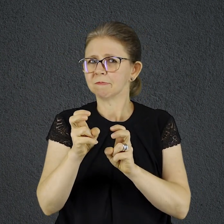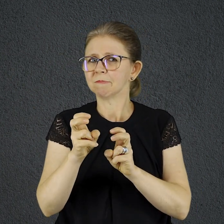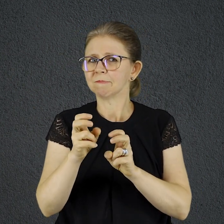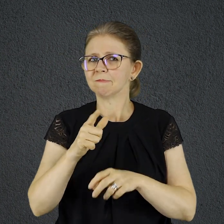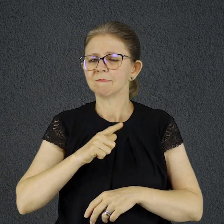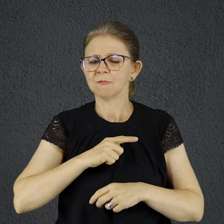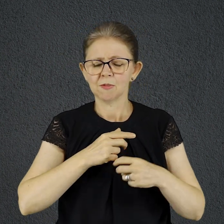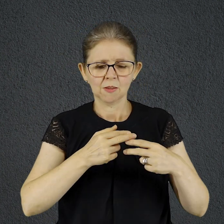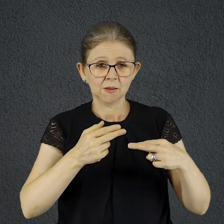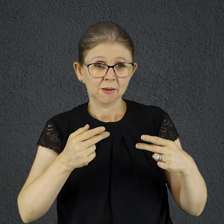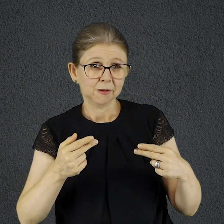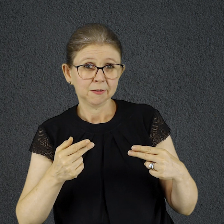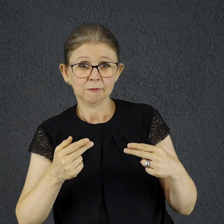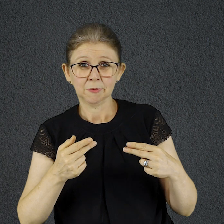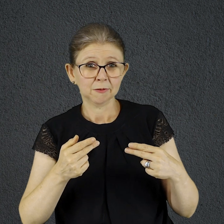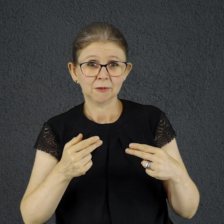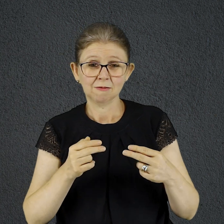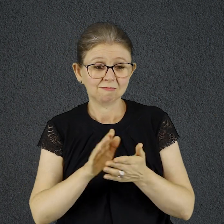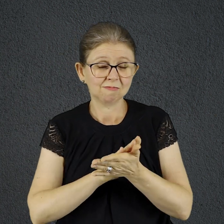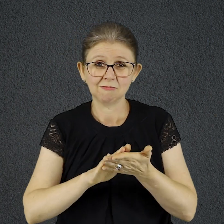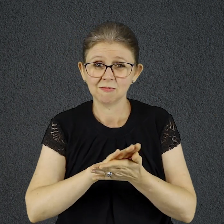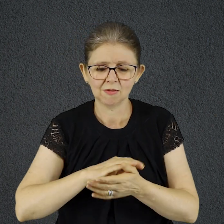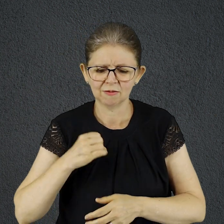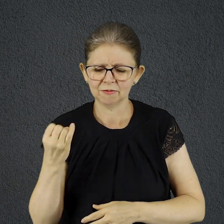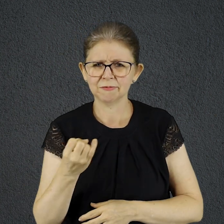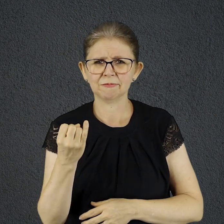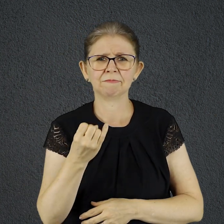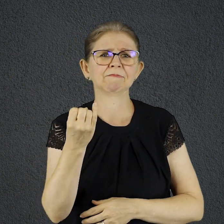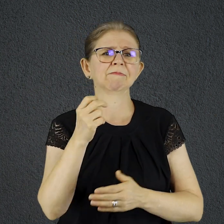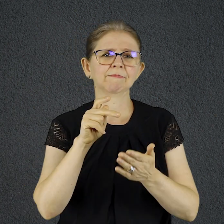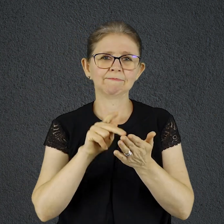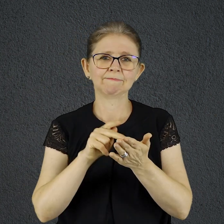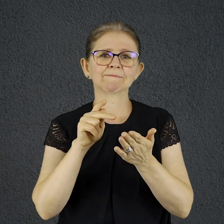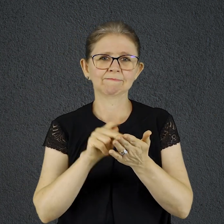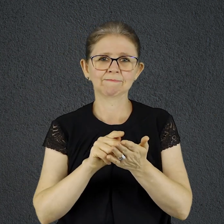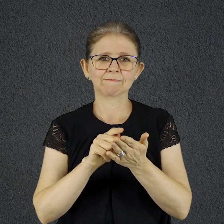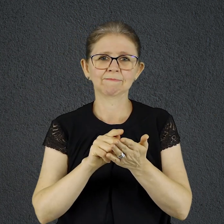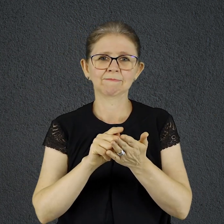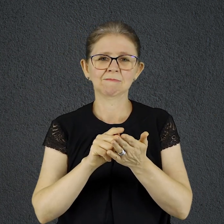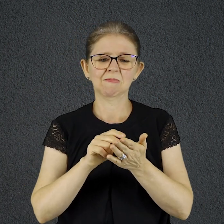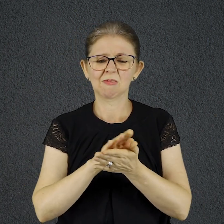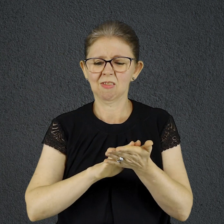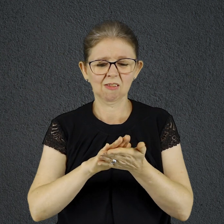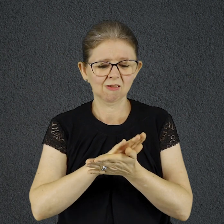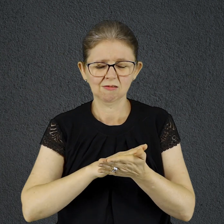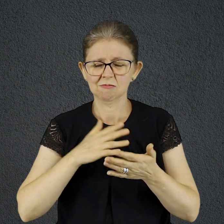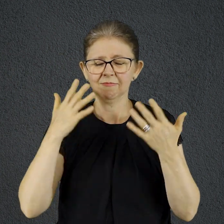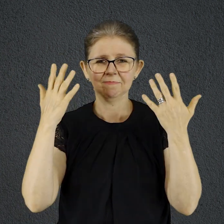valor que só sugam o seu tempo e energia e não lhe trazem alegria alguma Quero motivá-lo, se for